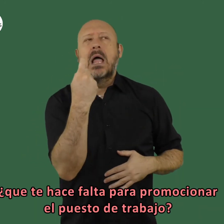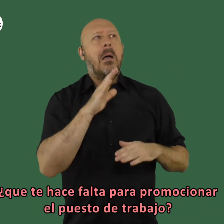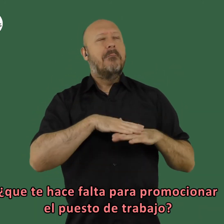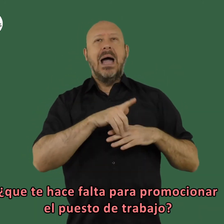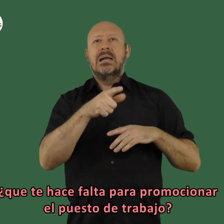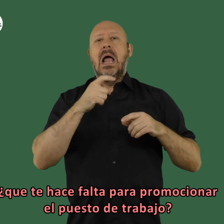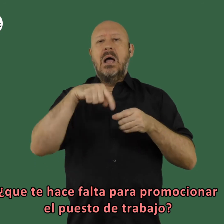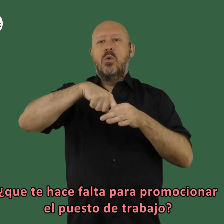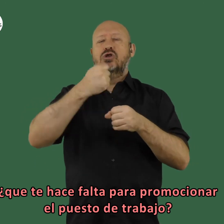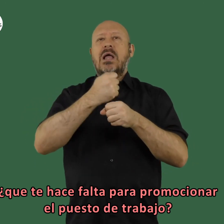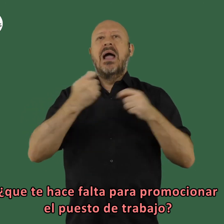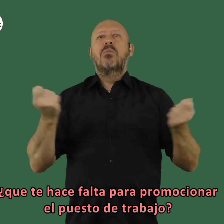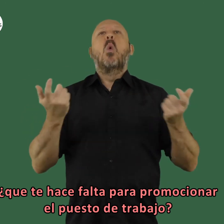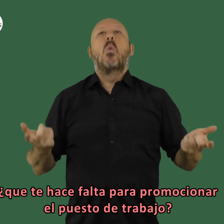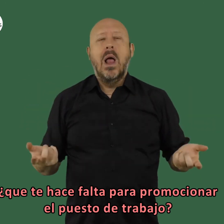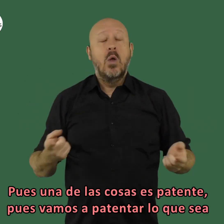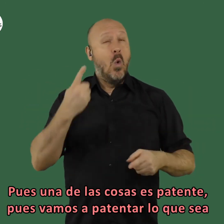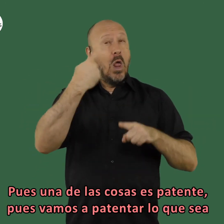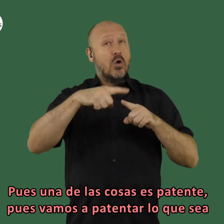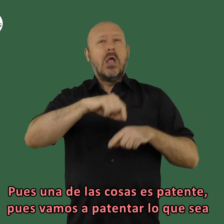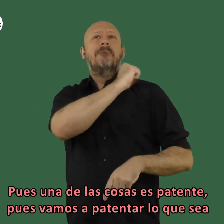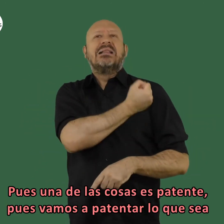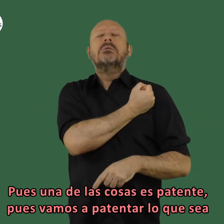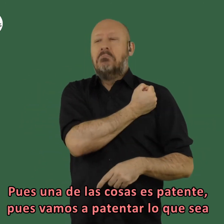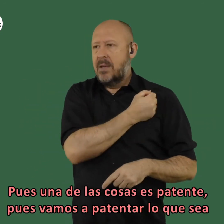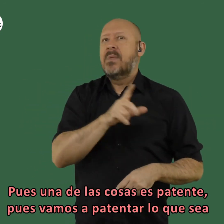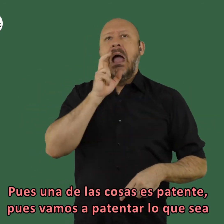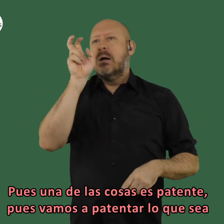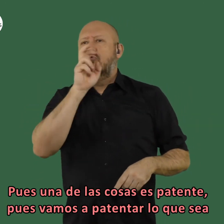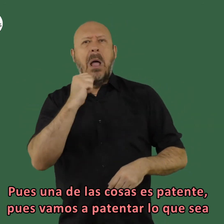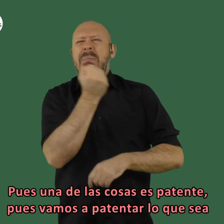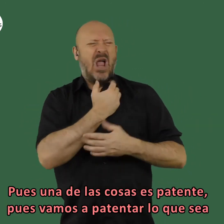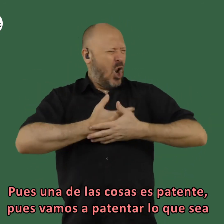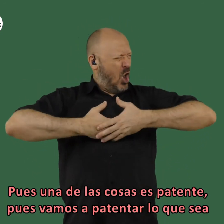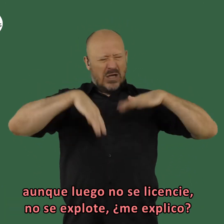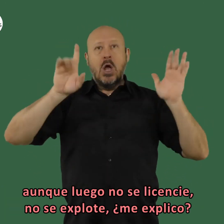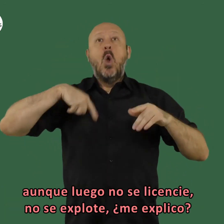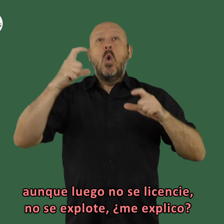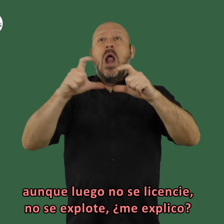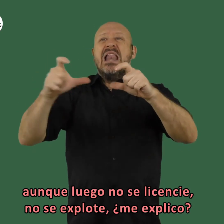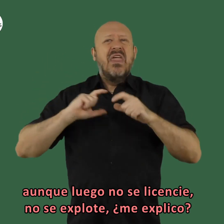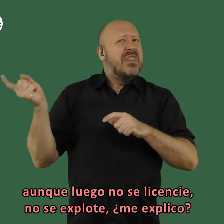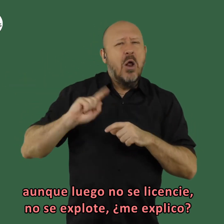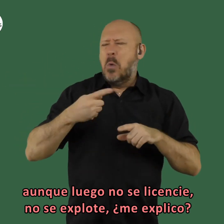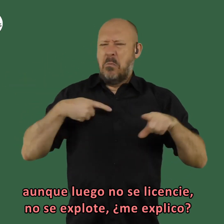te hace falta para promocionar el puesto de trabajo pues una de las cosas es patente pues vamos a patentar lo que sea aunque luego no se licencie no se